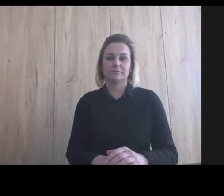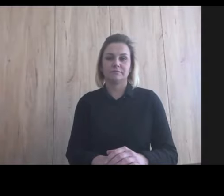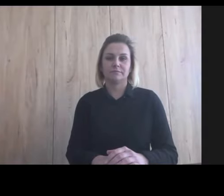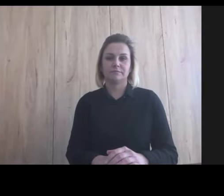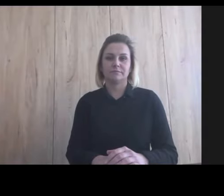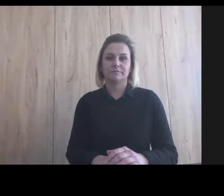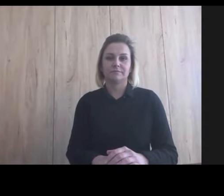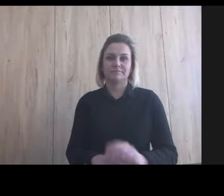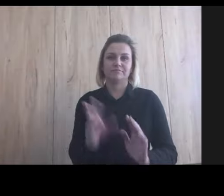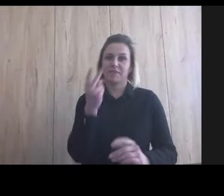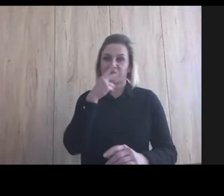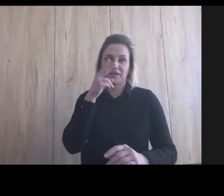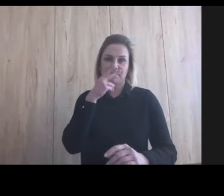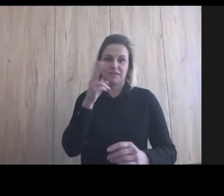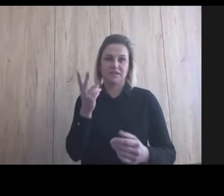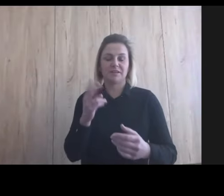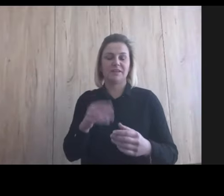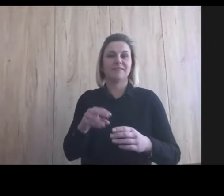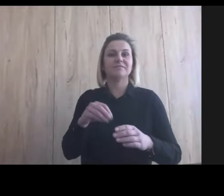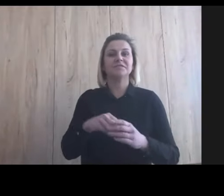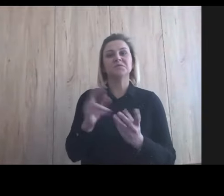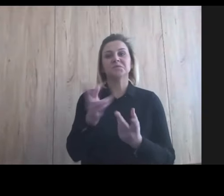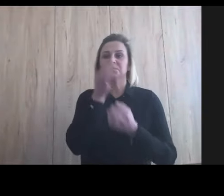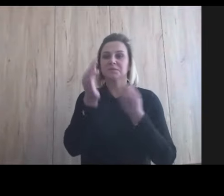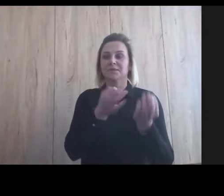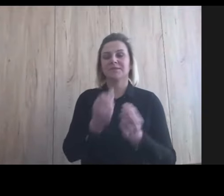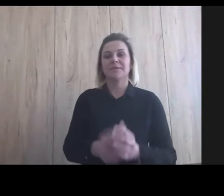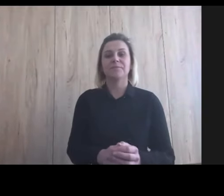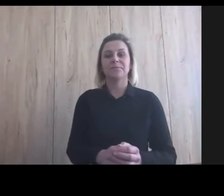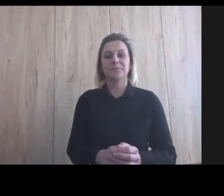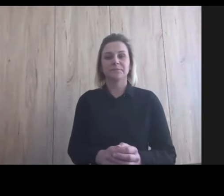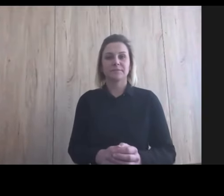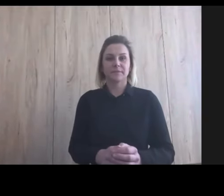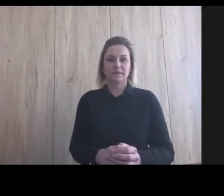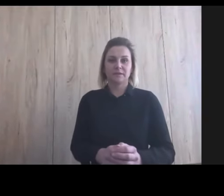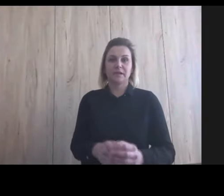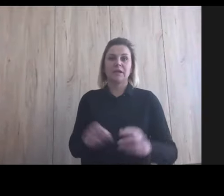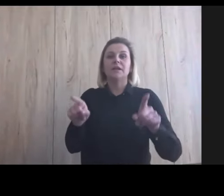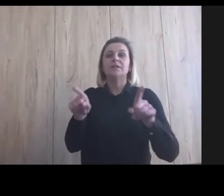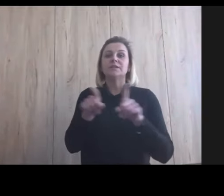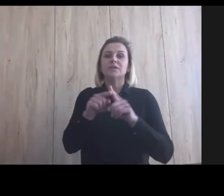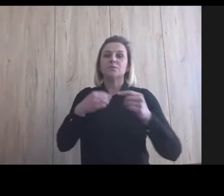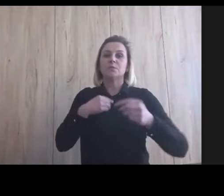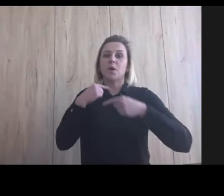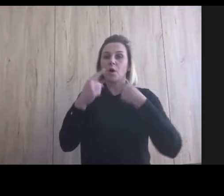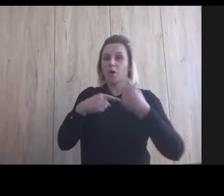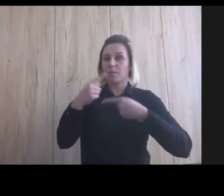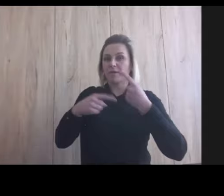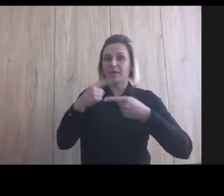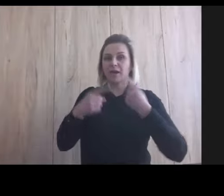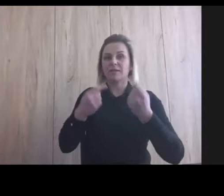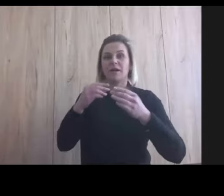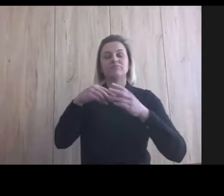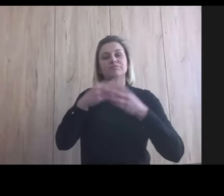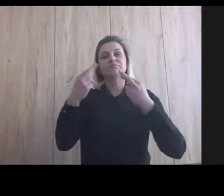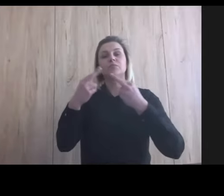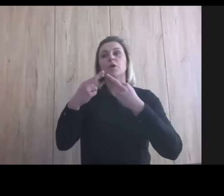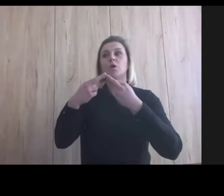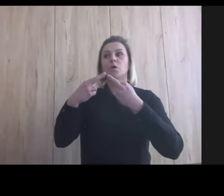Ja się nie widzę. No właśnie, bo tutaj też mówiliśmy o tym, że bardzo różni mogą być też